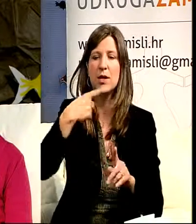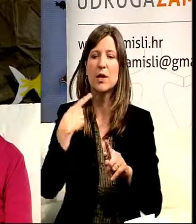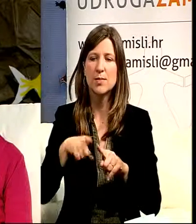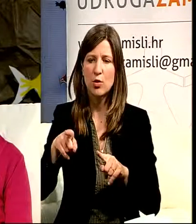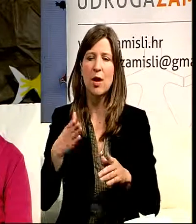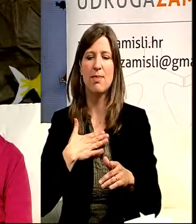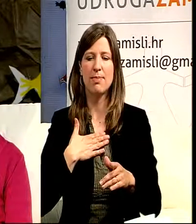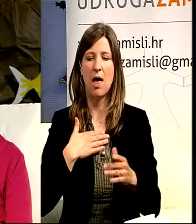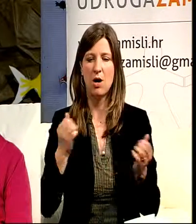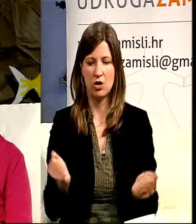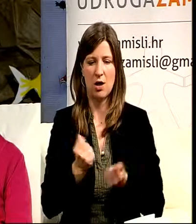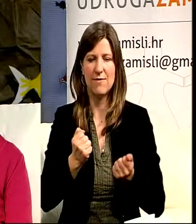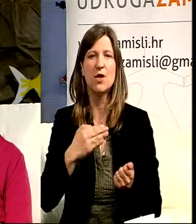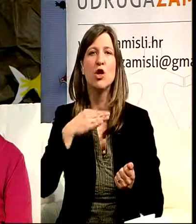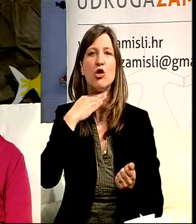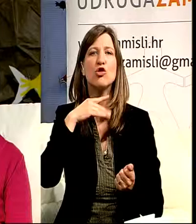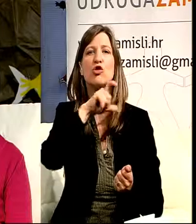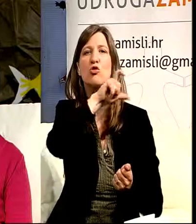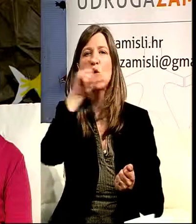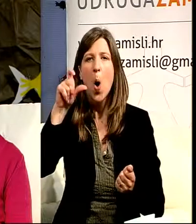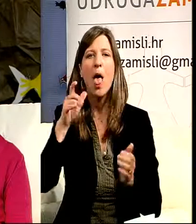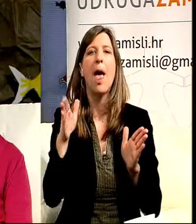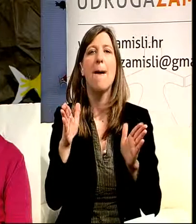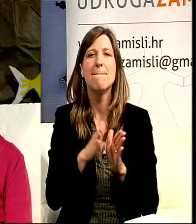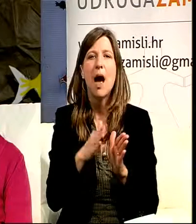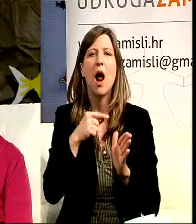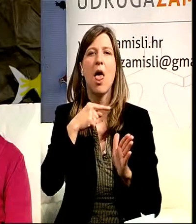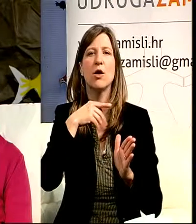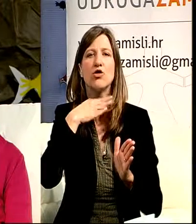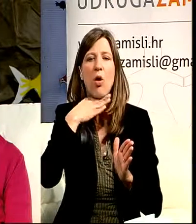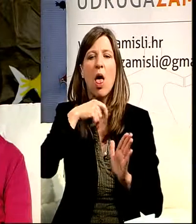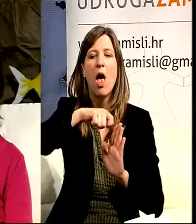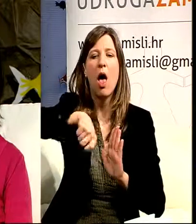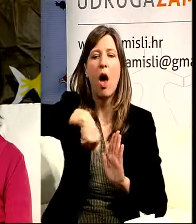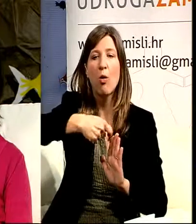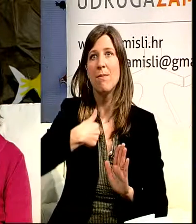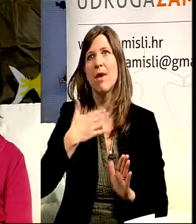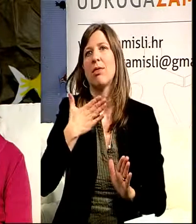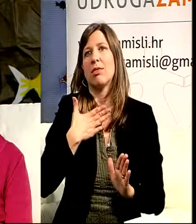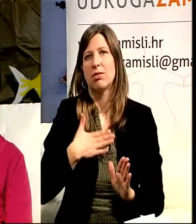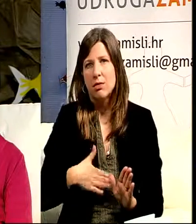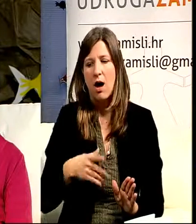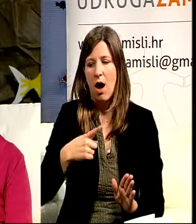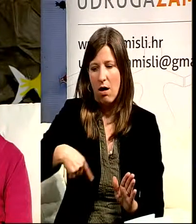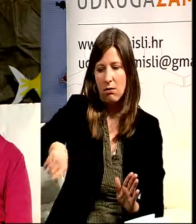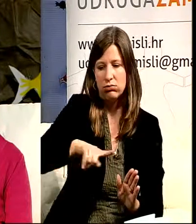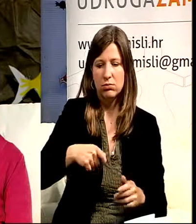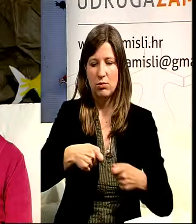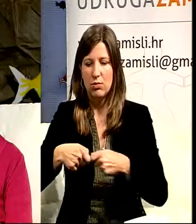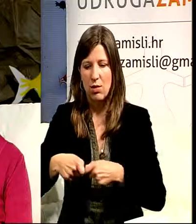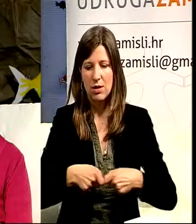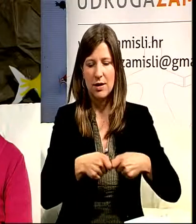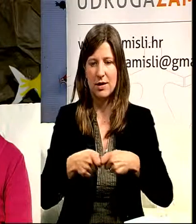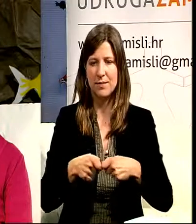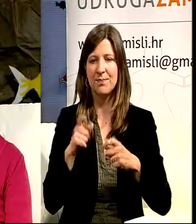projektić. I drago mi da je opstala i da se razvila i tako sve što je bilo. Ti si, Svetlana, bila više